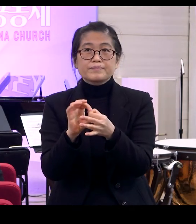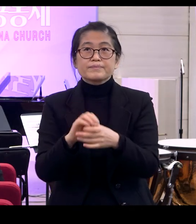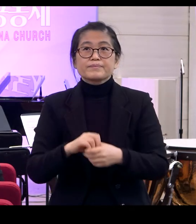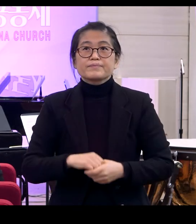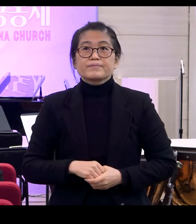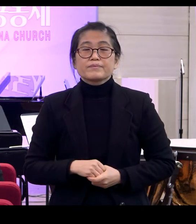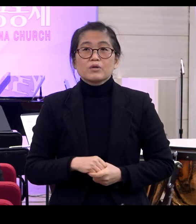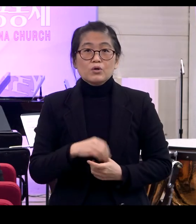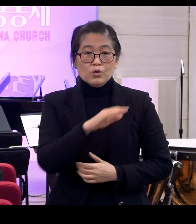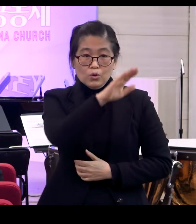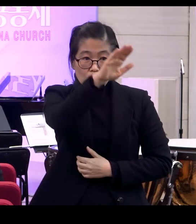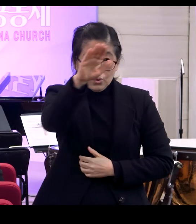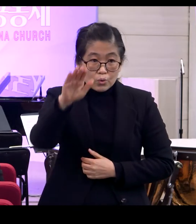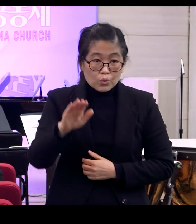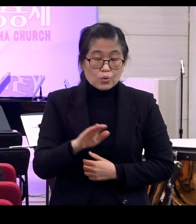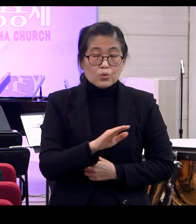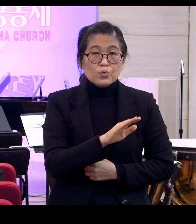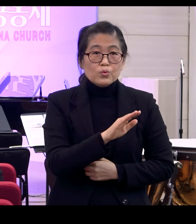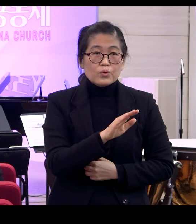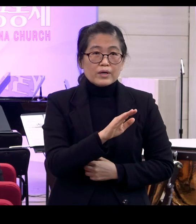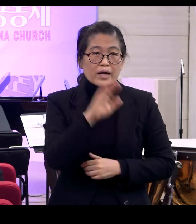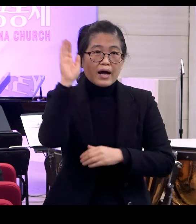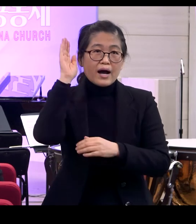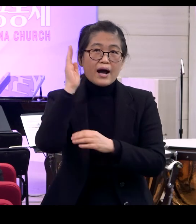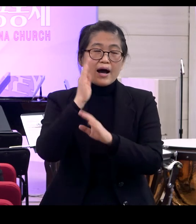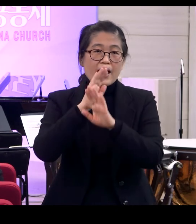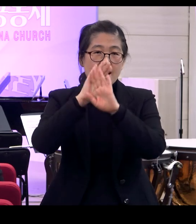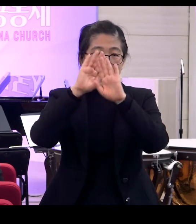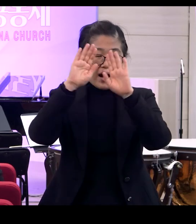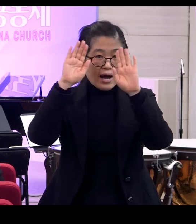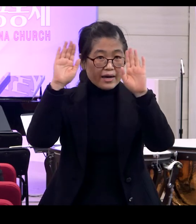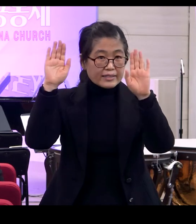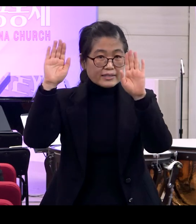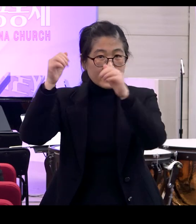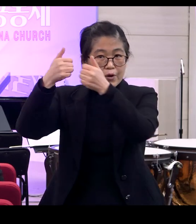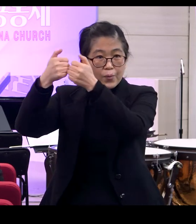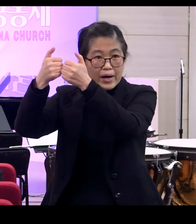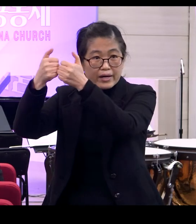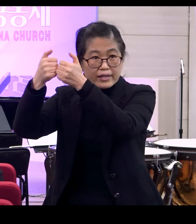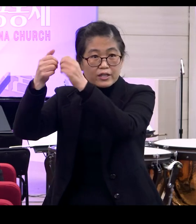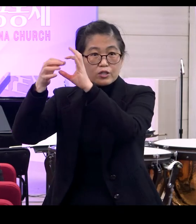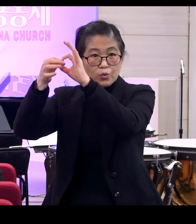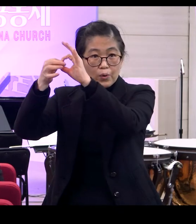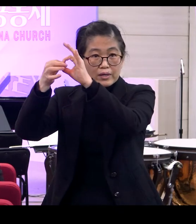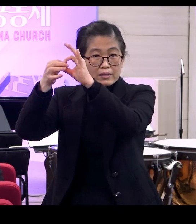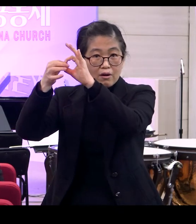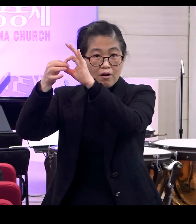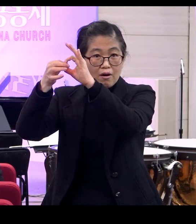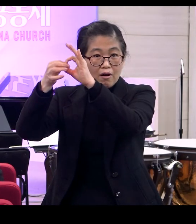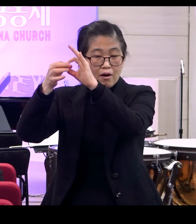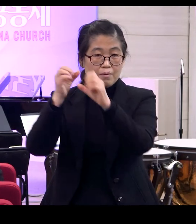그러니까 우리라고 하는 질문 하늘의 어전 회의를 통해서 인간이 지었다는 이야기와